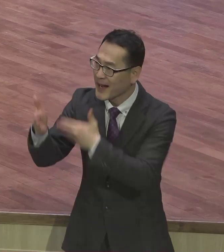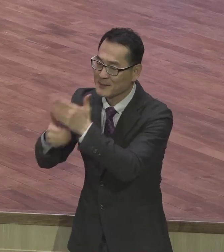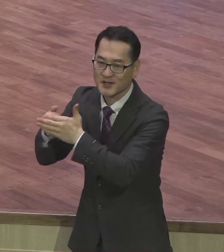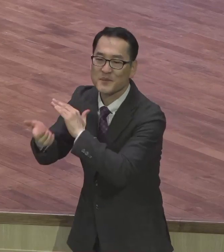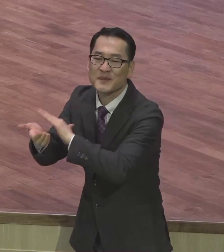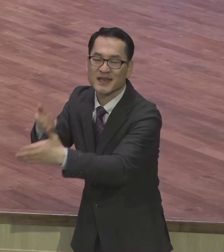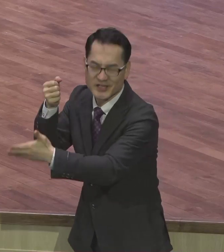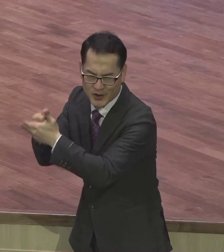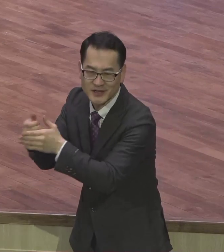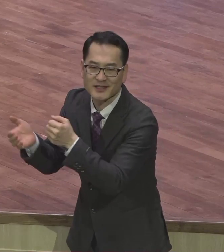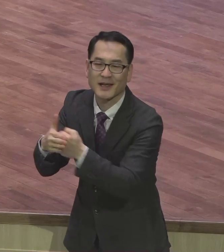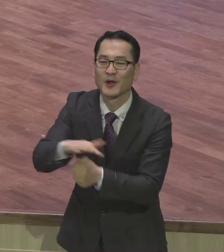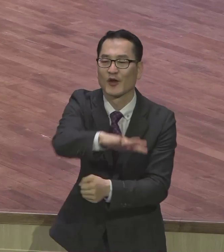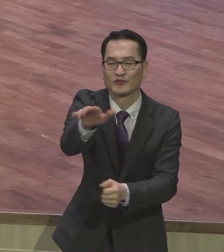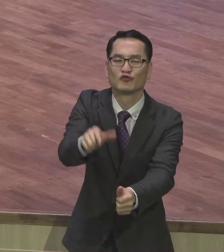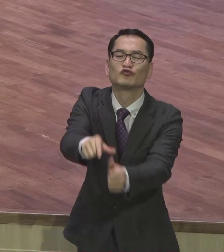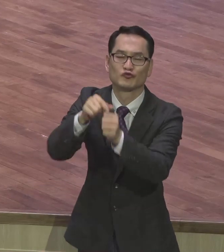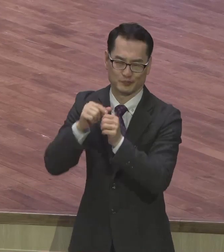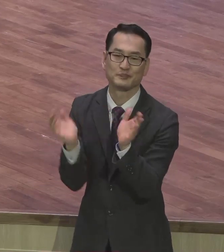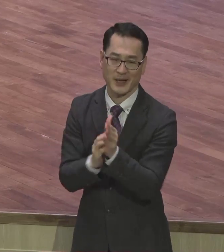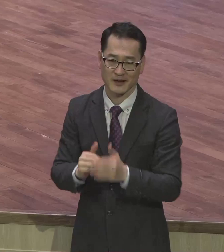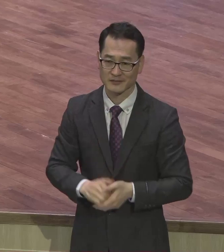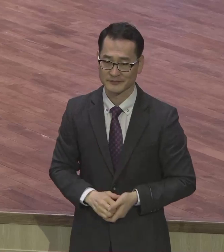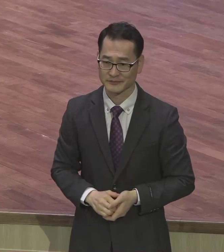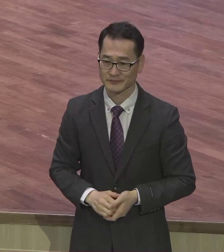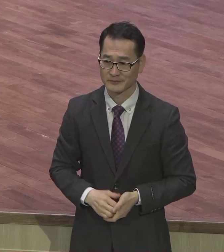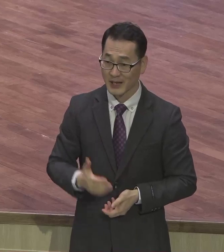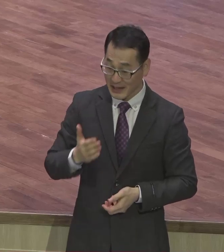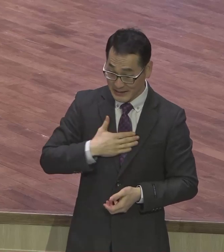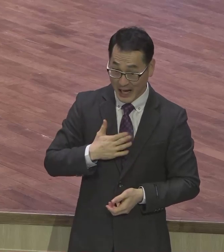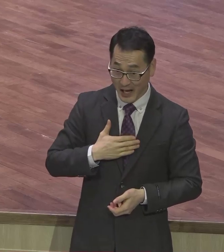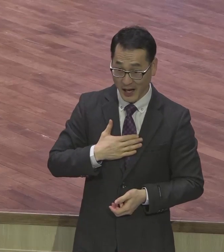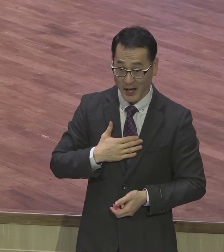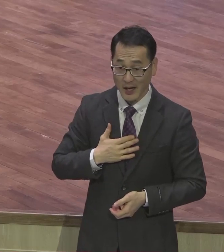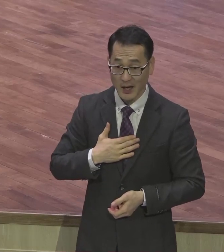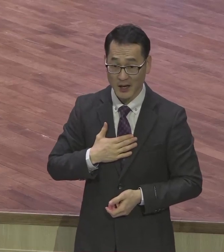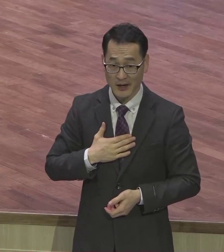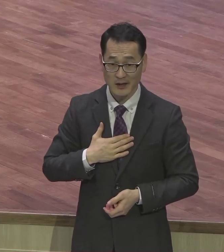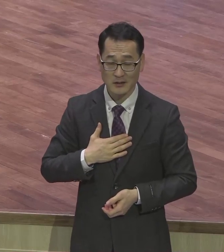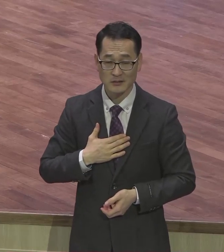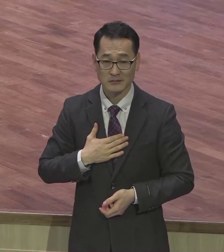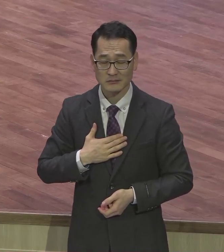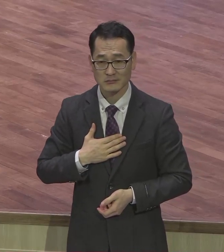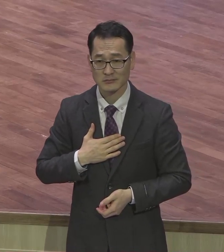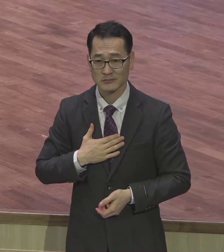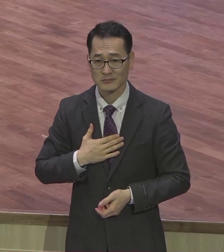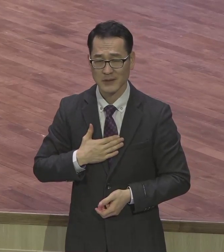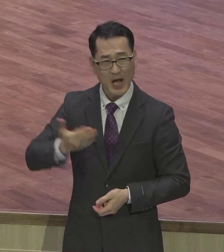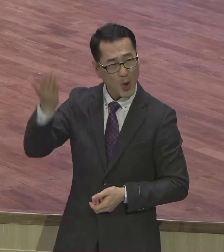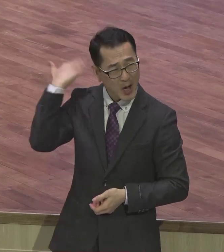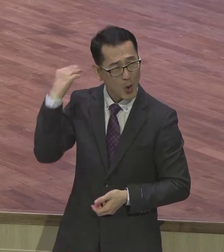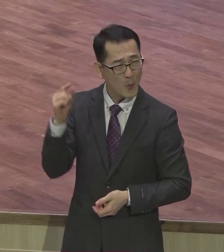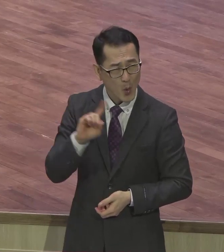그것도 내 모습과 상관이 없어. 내가 어떻게 살았든지 내가 과거에 어떻게 살았든지 상관이 없어요.